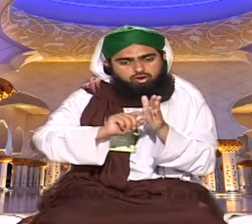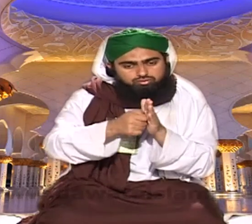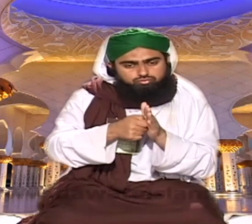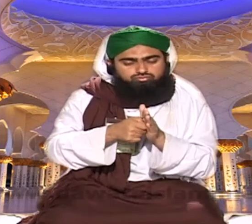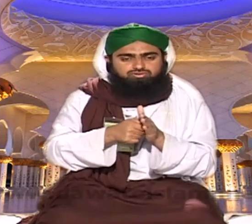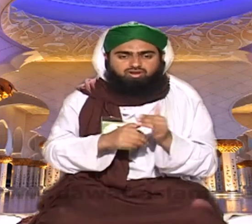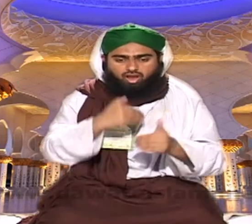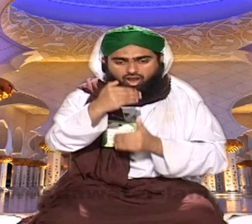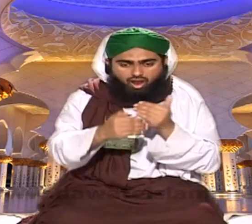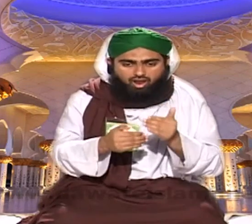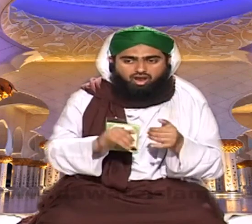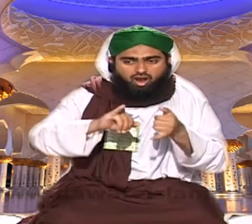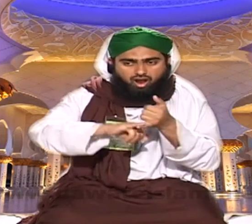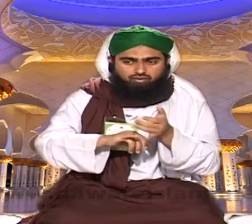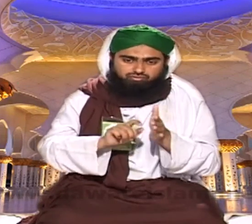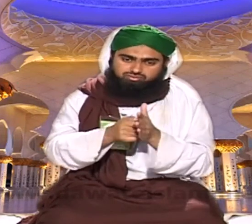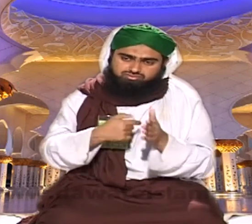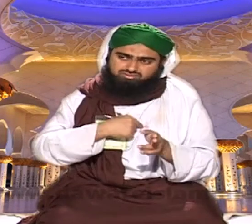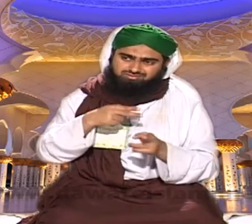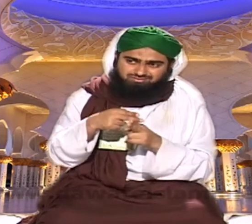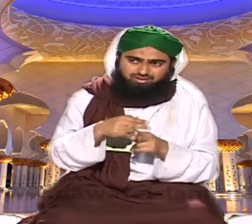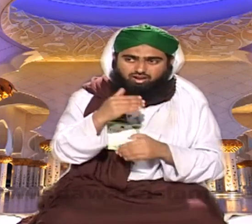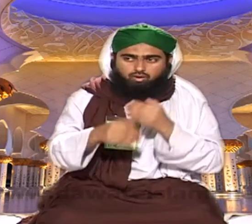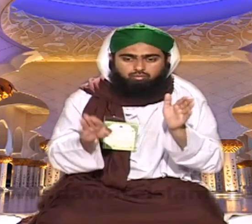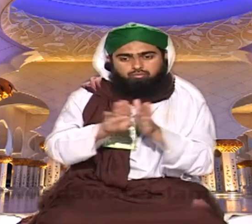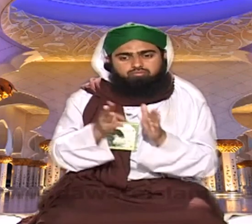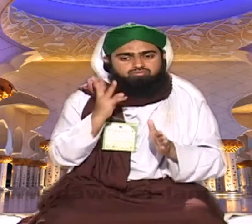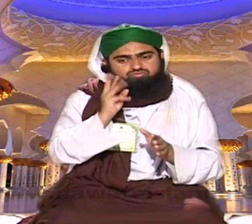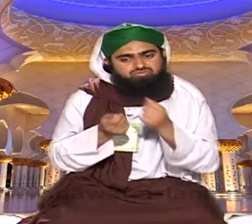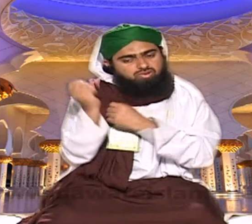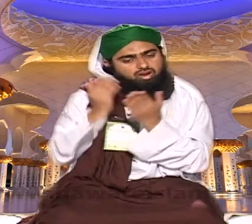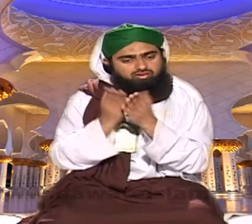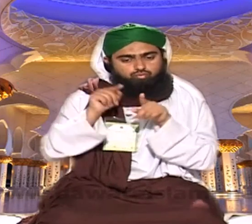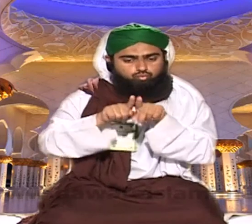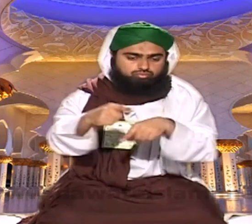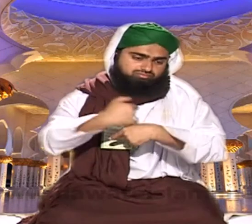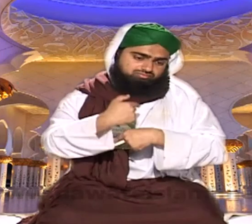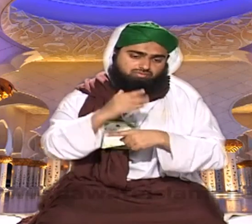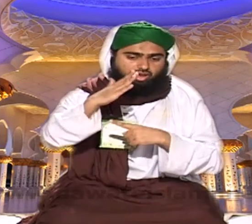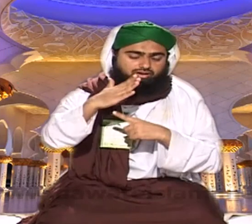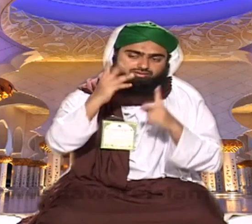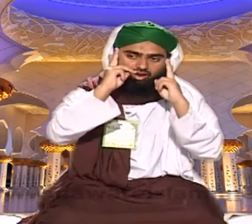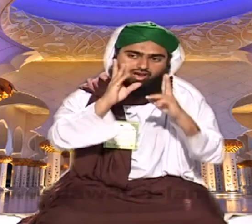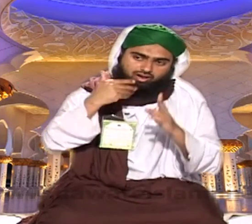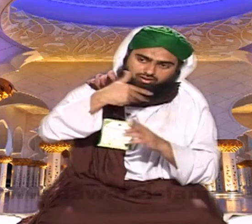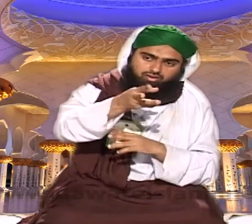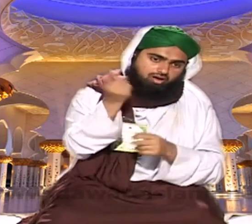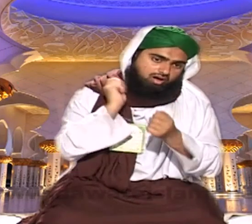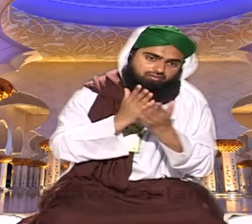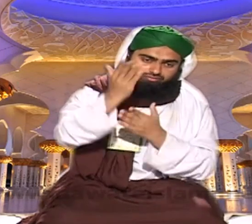مارچ اتوار کو جمعہ آلویڈی چھٹی ہے ایک دن کی بیچ میں چھٹی کر دیں تو تین دن مل جائیں گے سنتیں سیکھنے کے